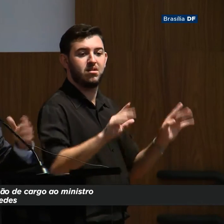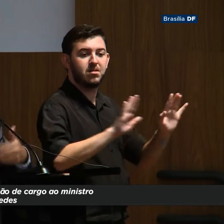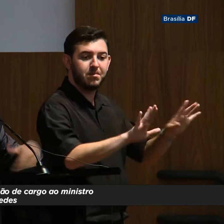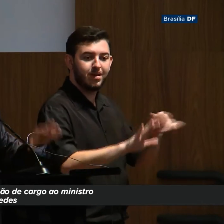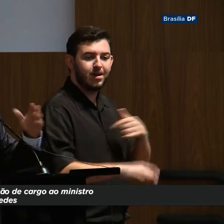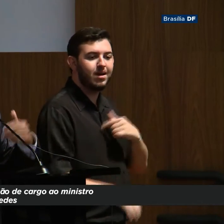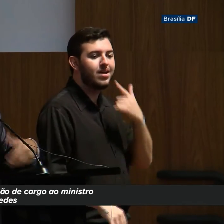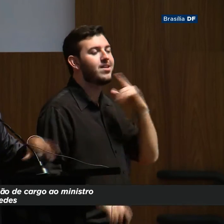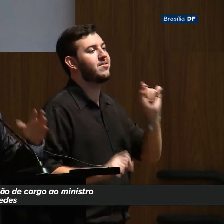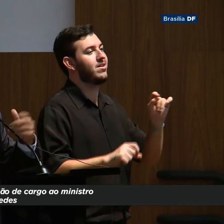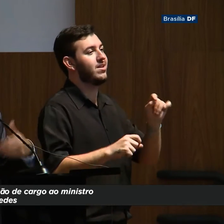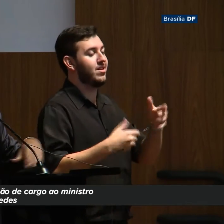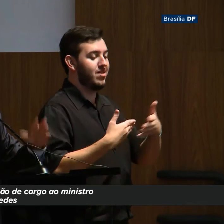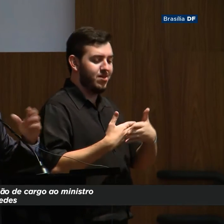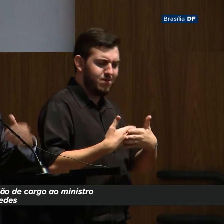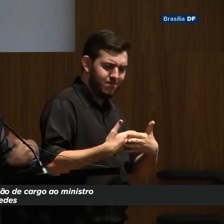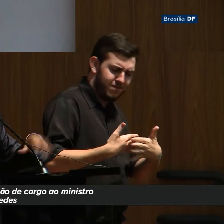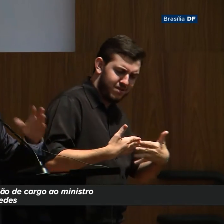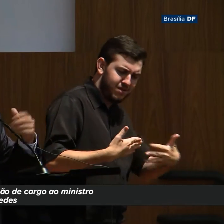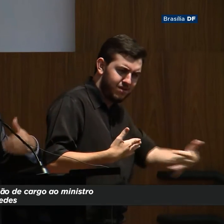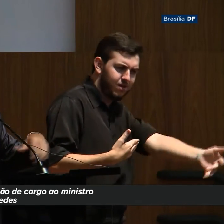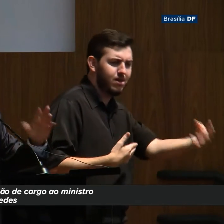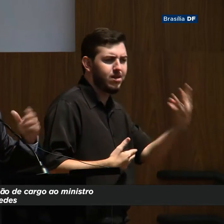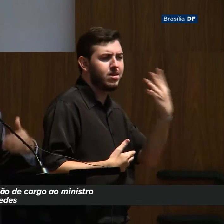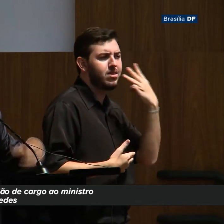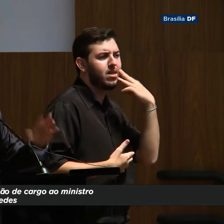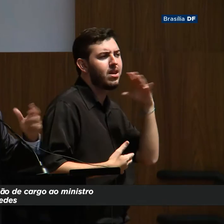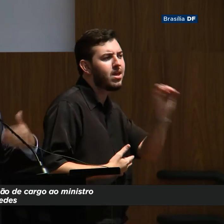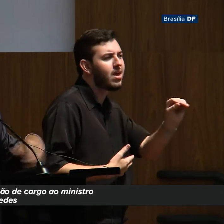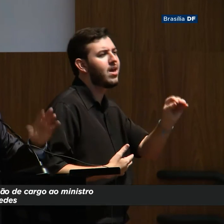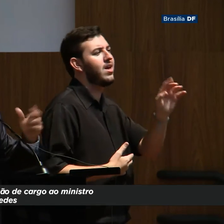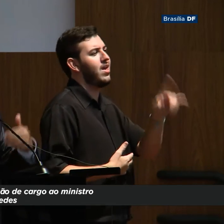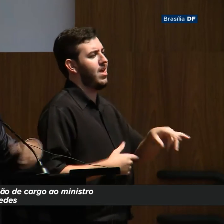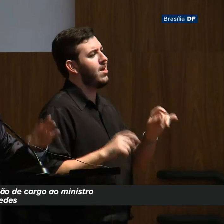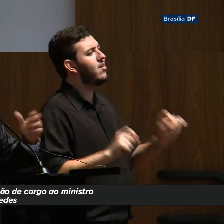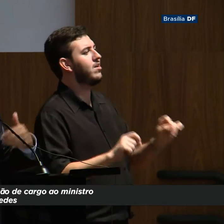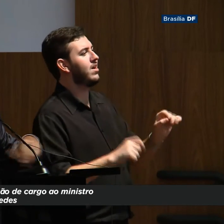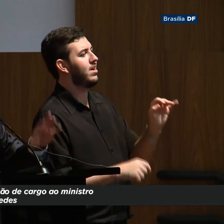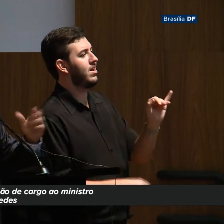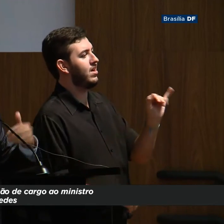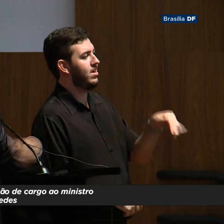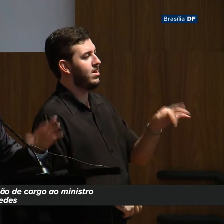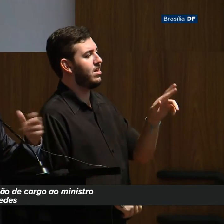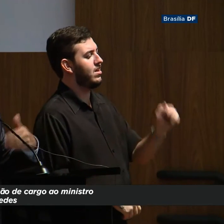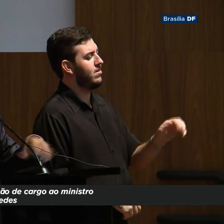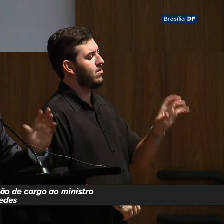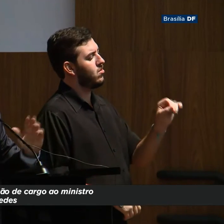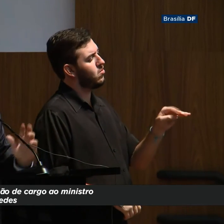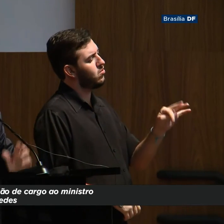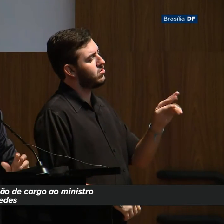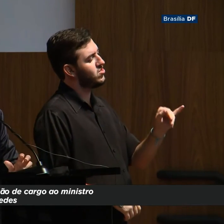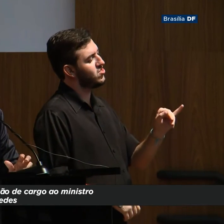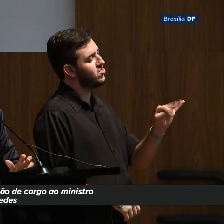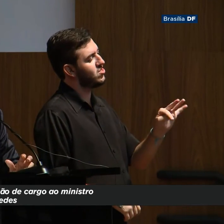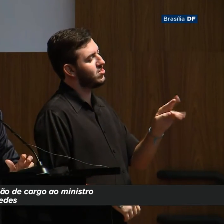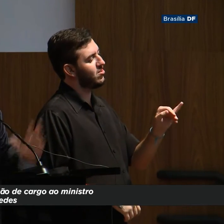30 dias são infraconstitucionais, o Congresso antigo ainda. tudo que foi infraconstitucional vai passando, nós vamos empurrando.